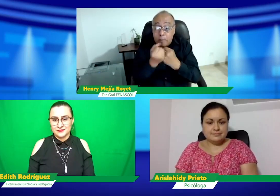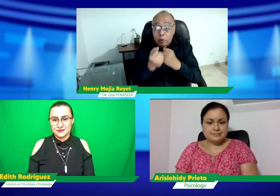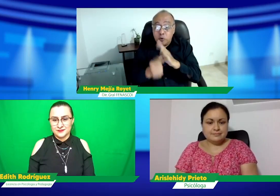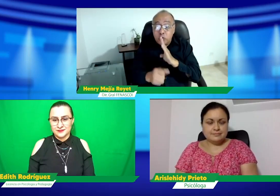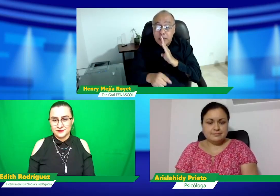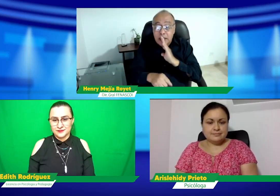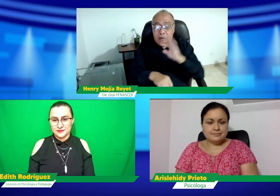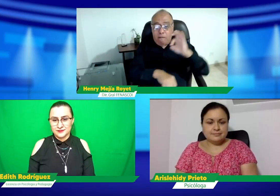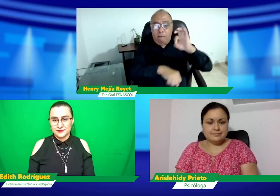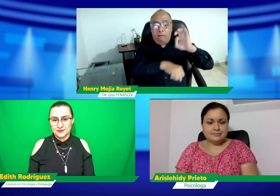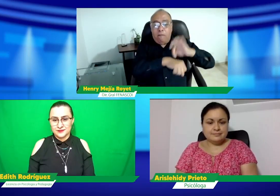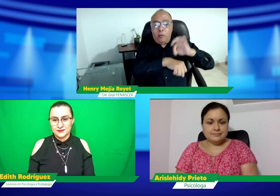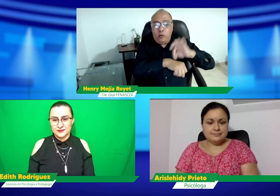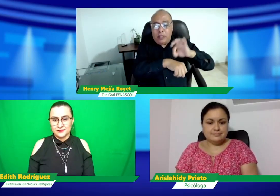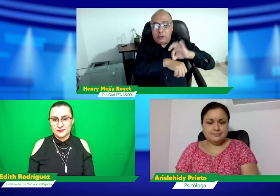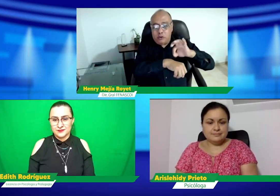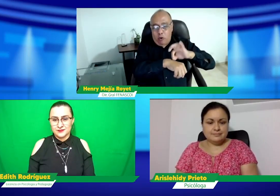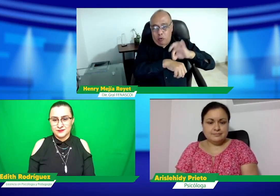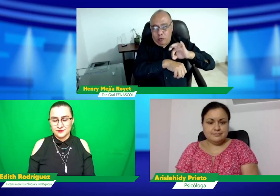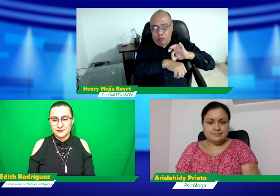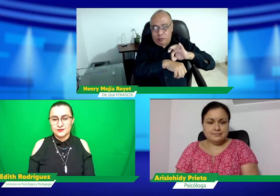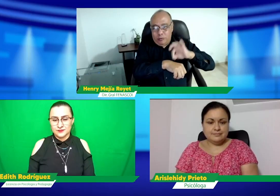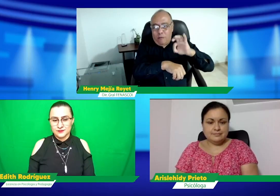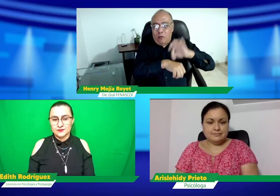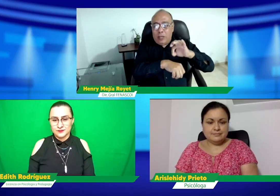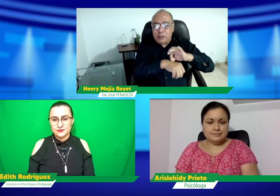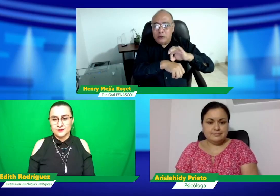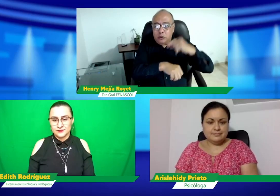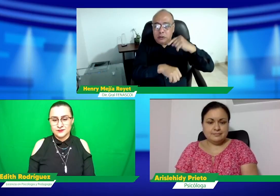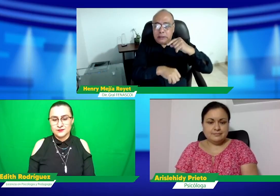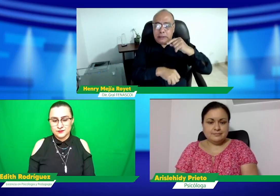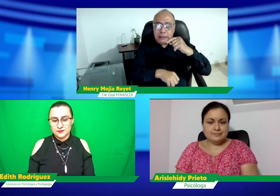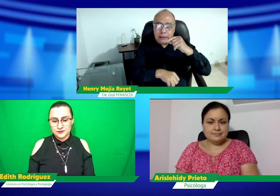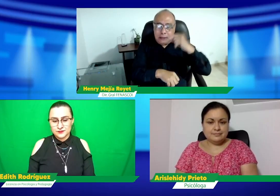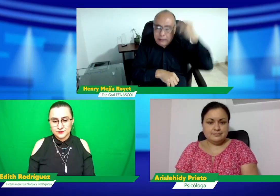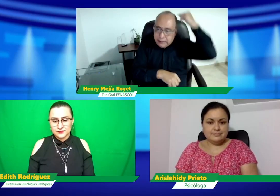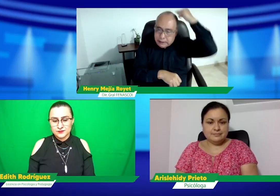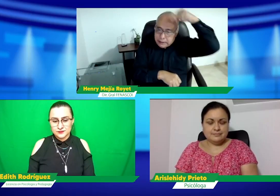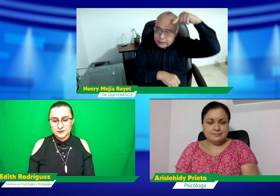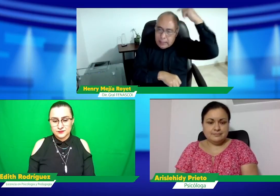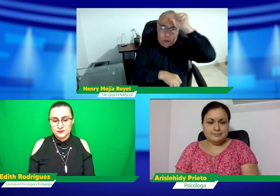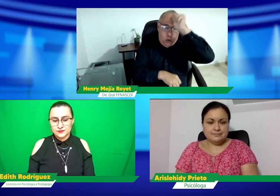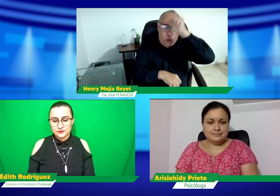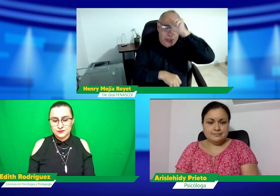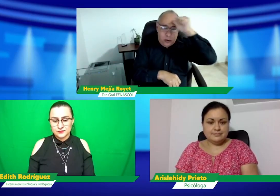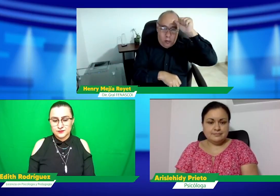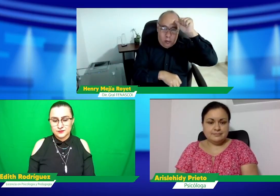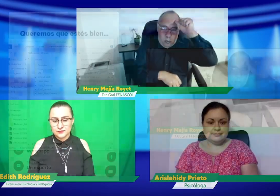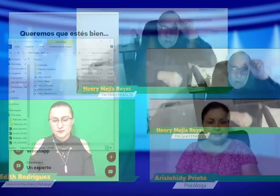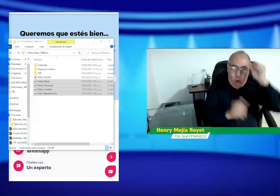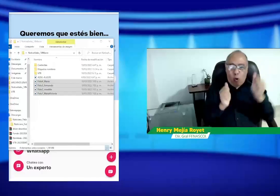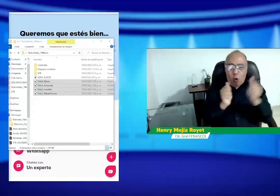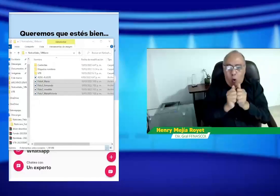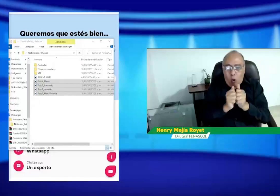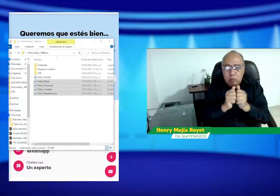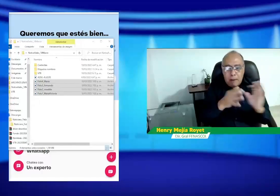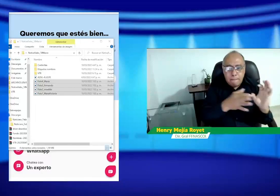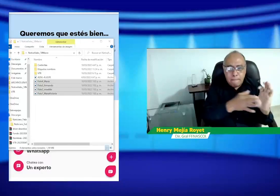habla acerca de una fundación que da este tipo de apoyo que es de la Fundación